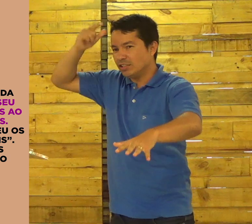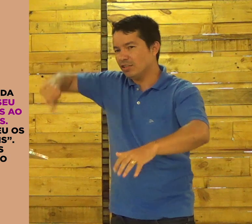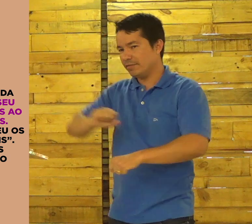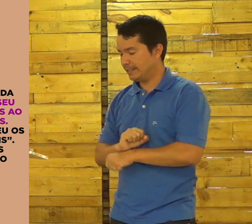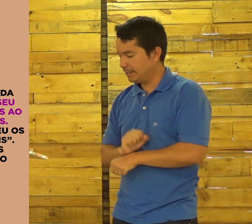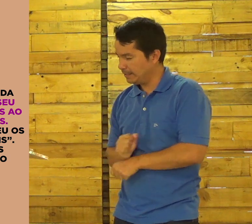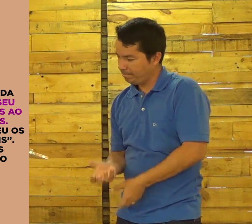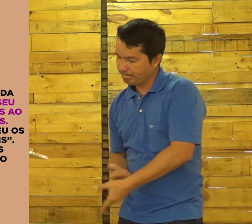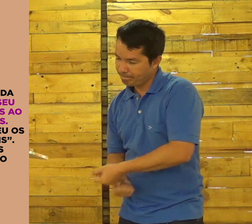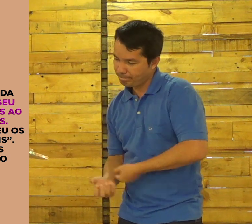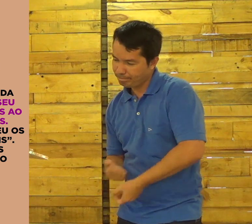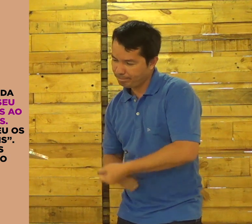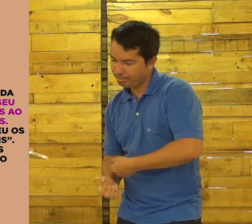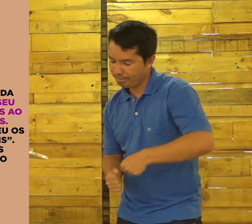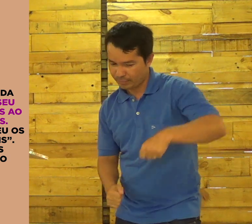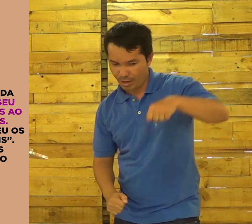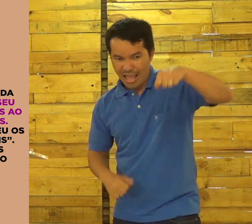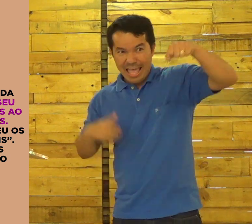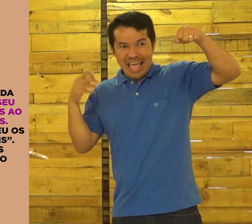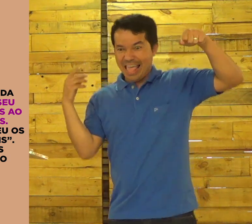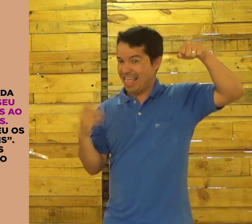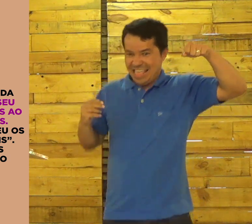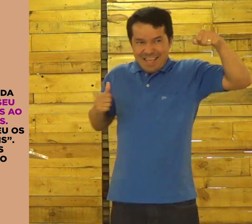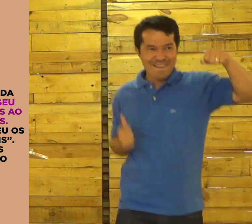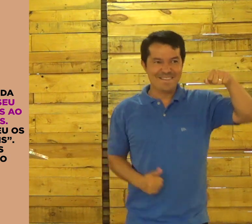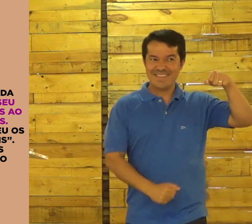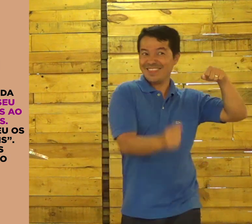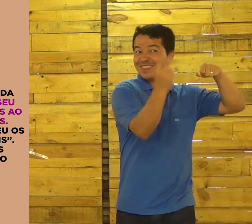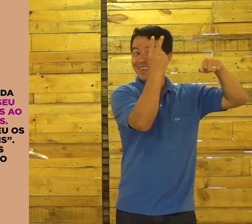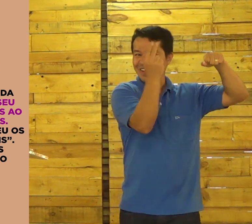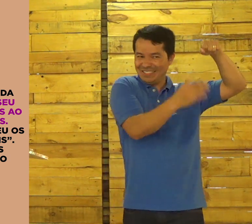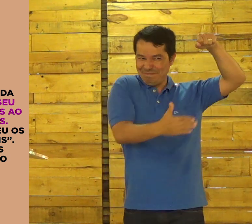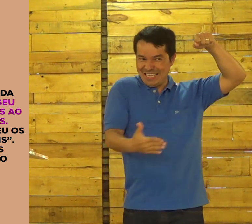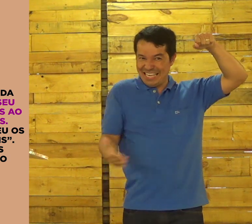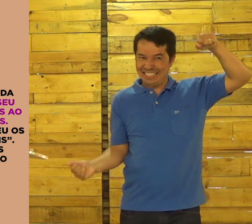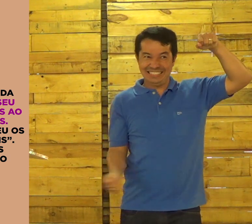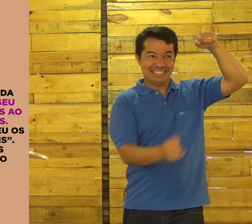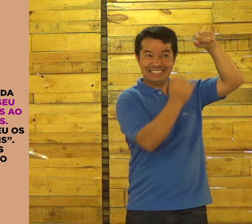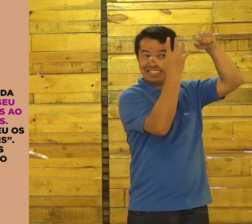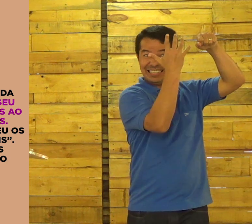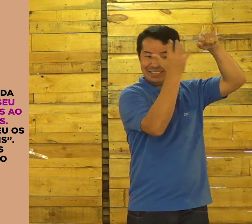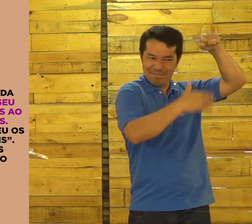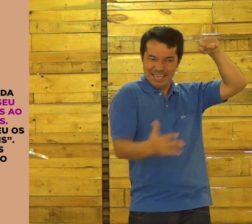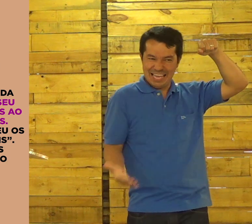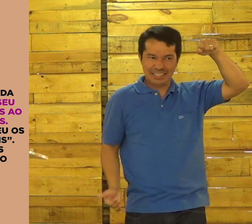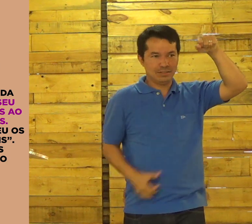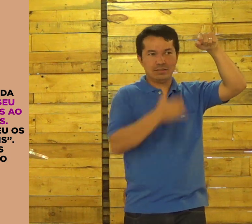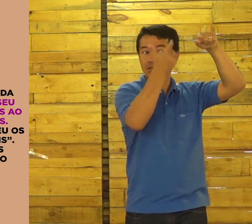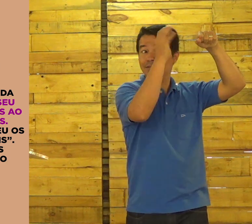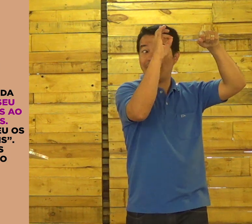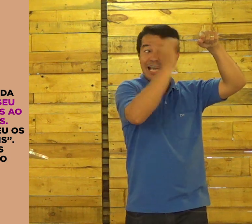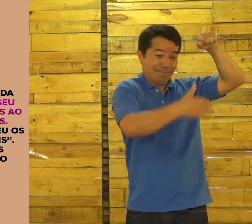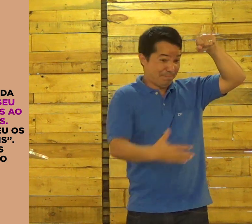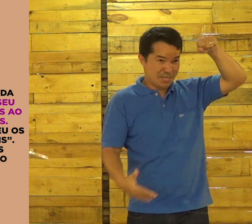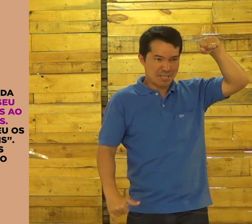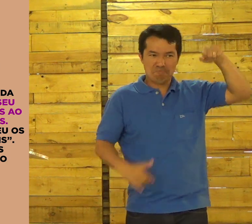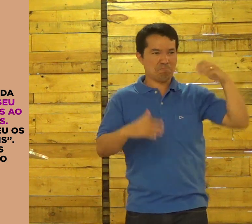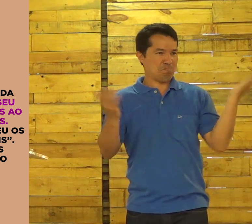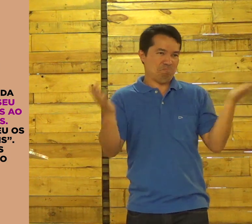Lançavam corretamente isso, aguardavam, viam. Ah, que bom, tem dois peixes, cinco,